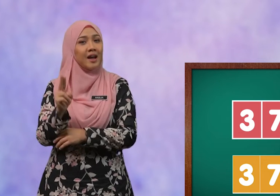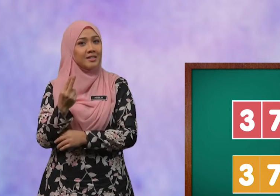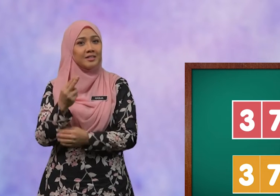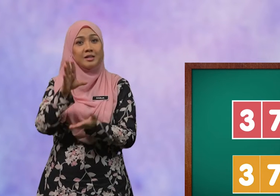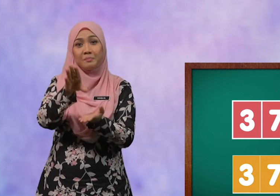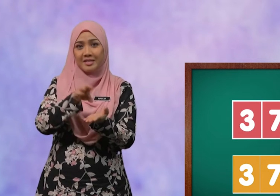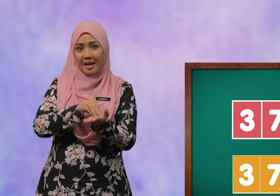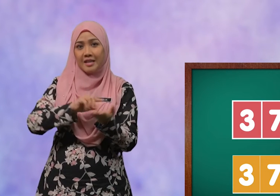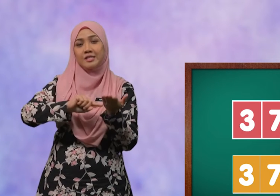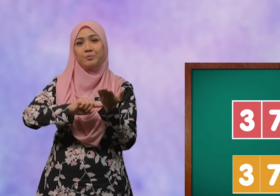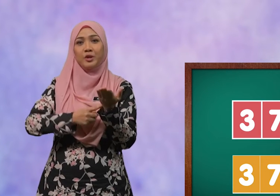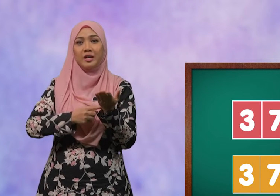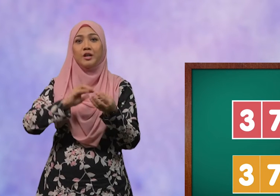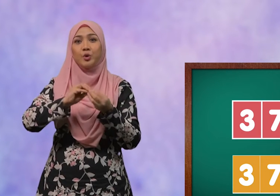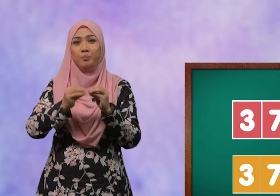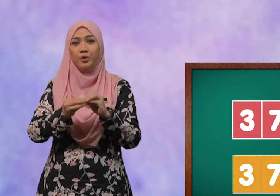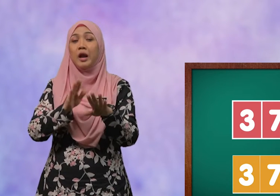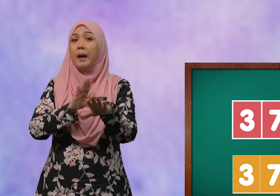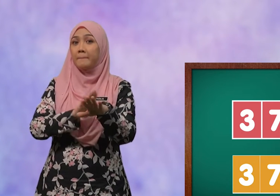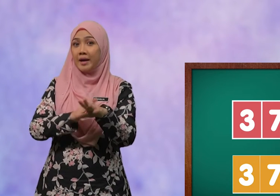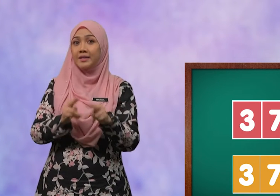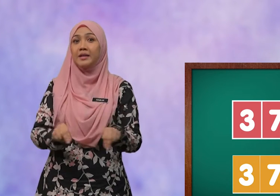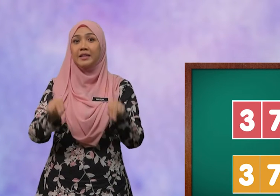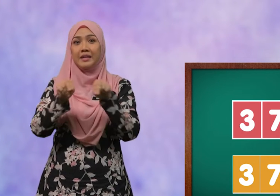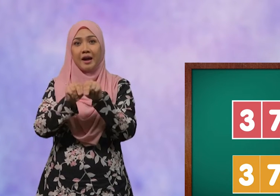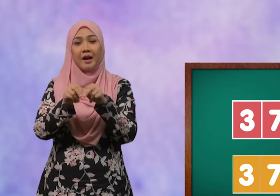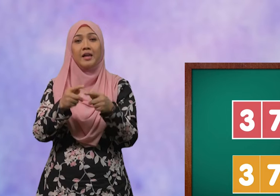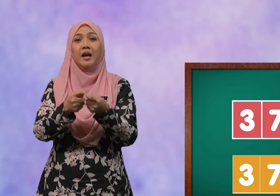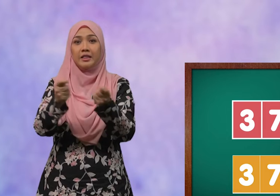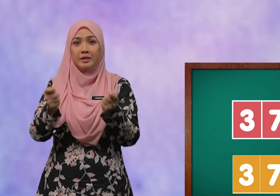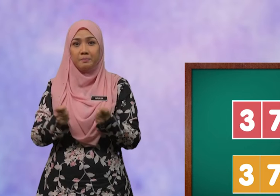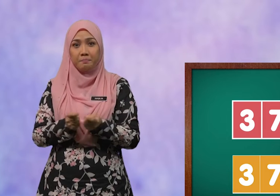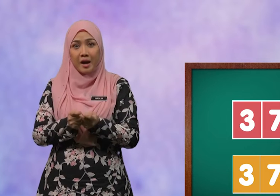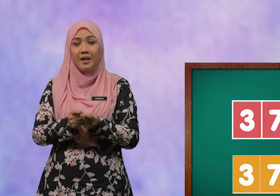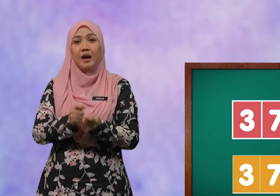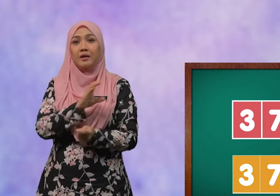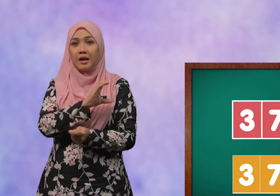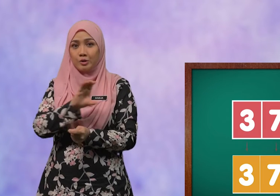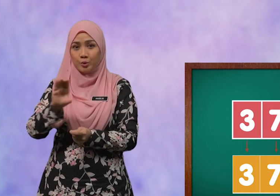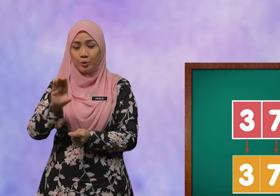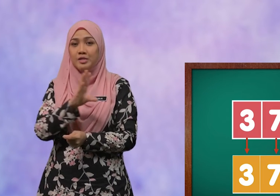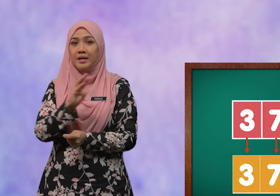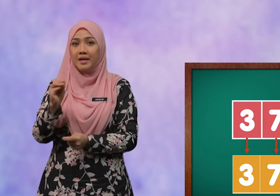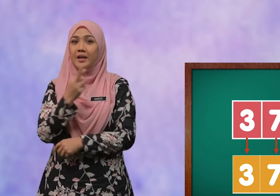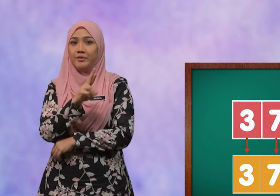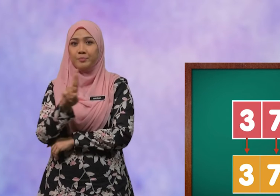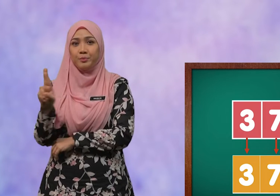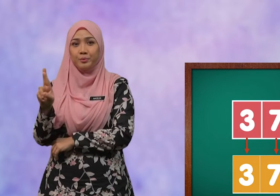hanya menyalin semula nombor pada nilai tempat ratus dan ribu.